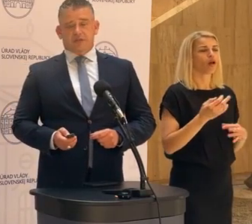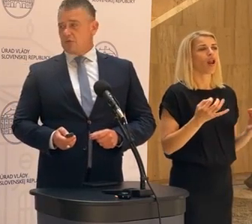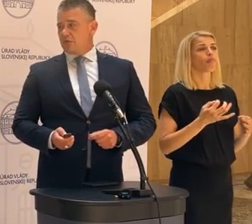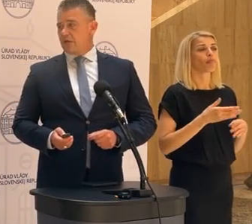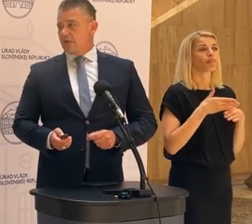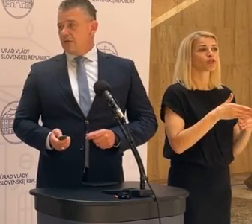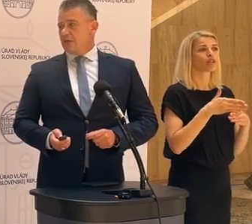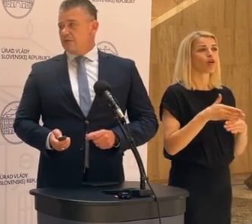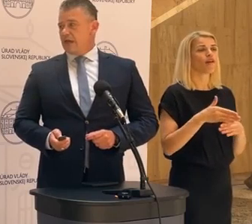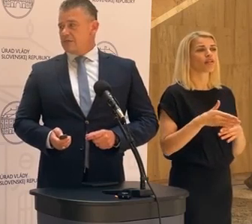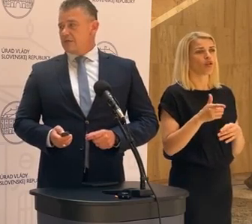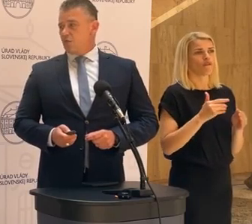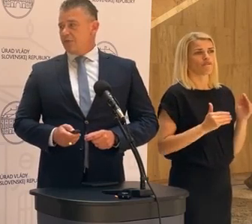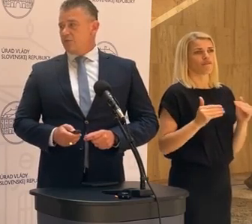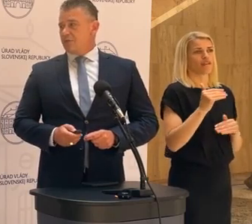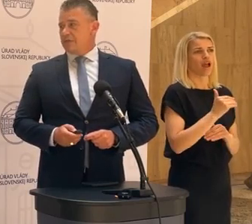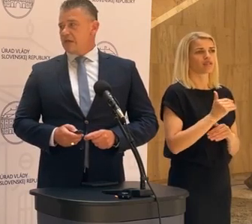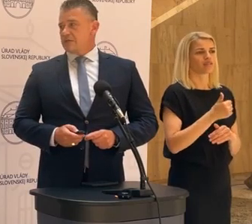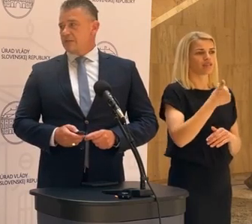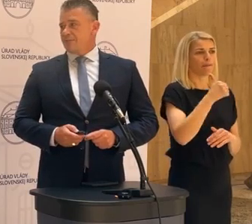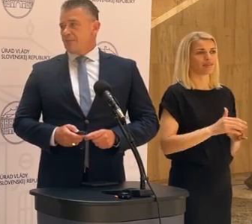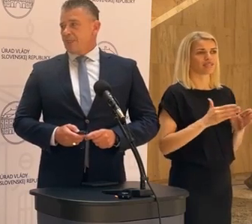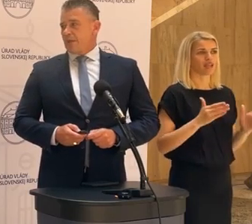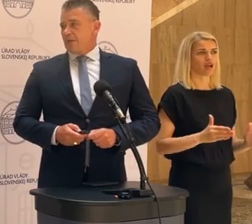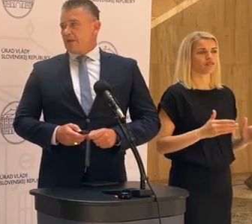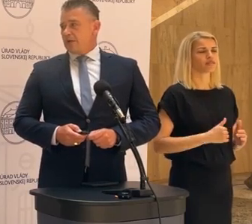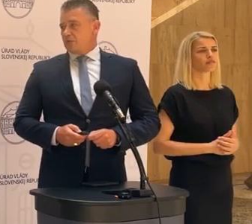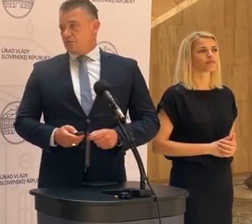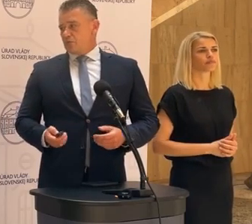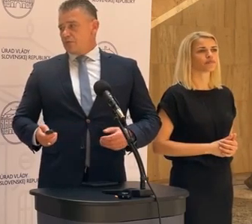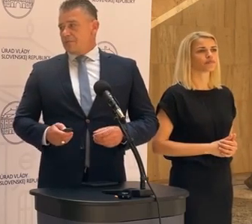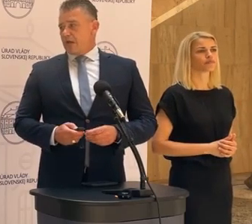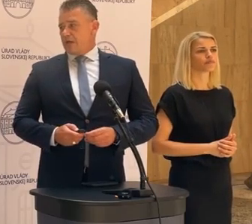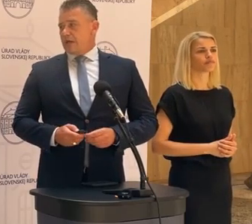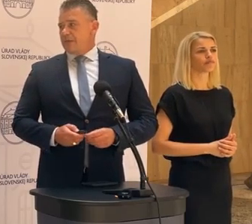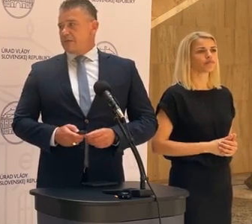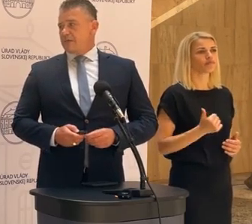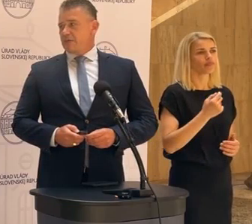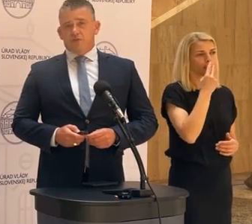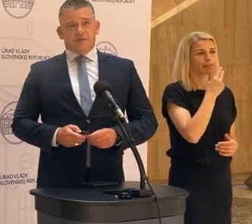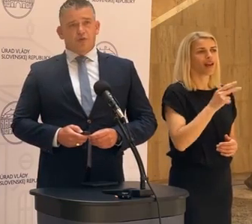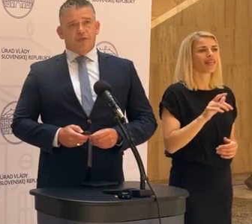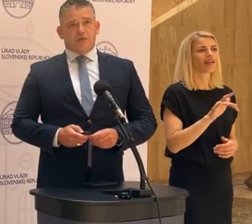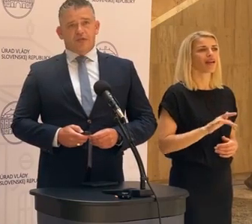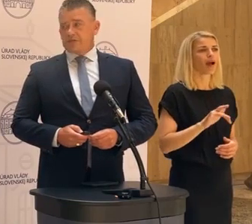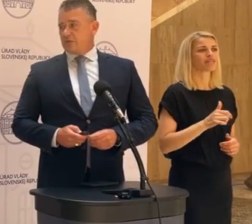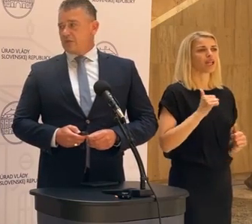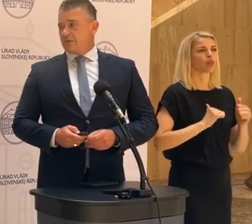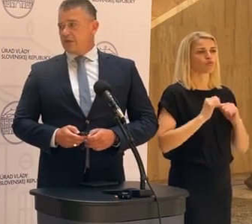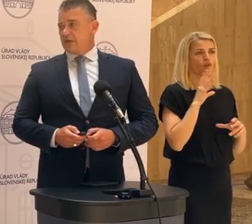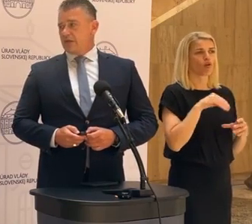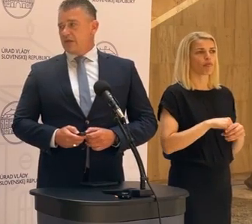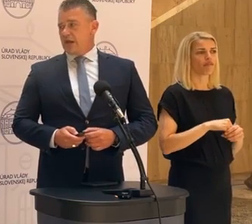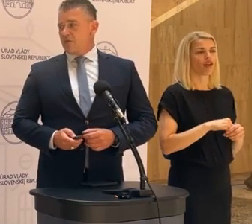poskytovateľov je viac za uplynulý mesiac. Tu je prehľad kapacít núdzového ubytovania v